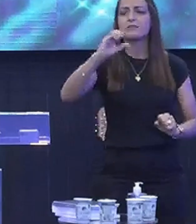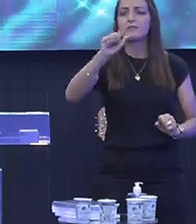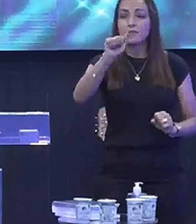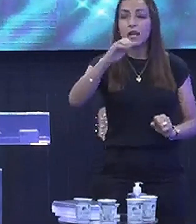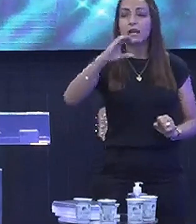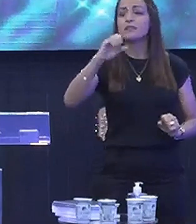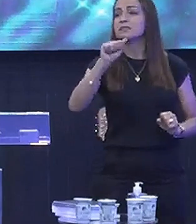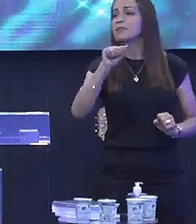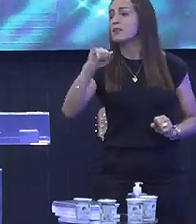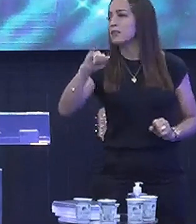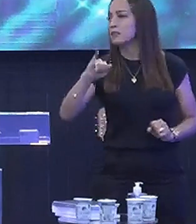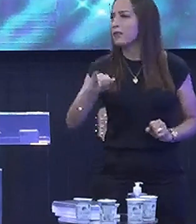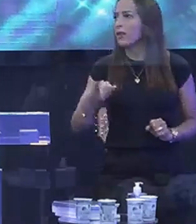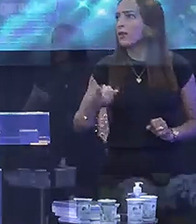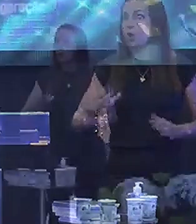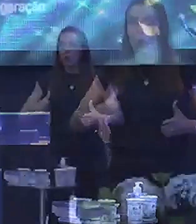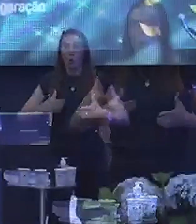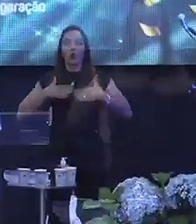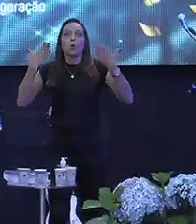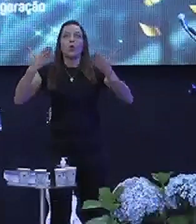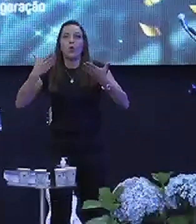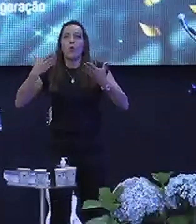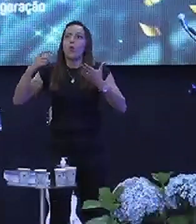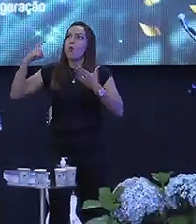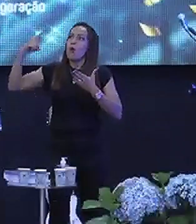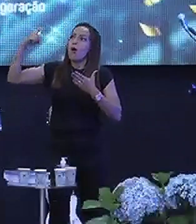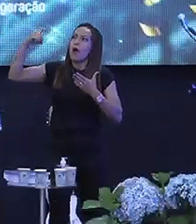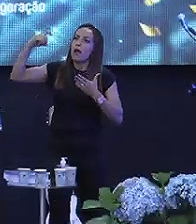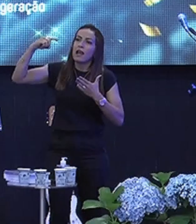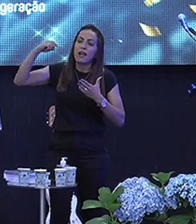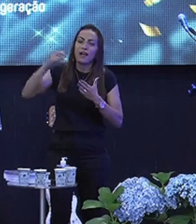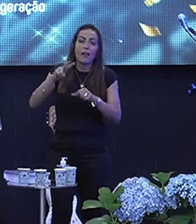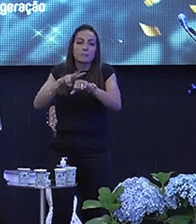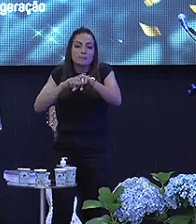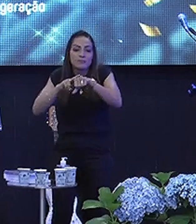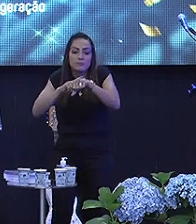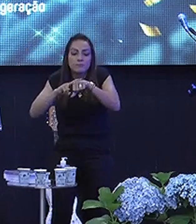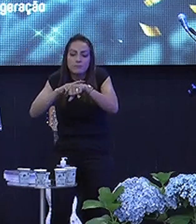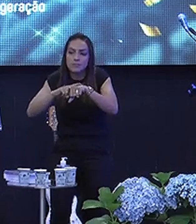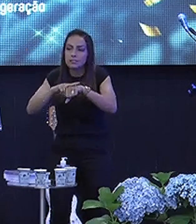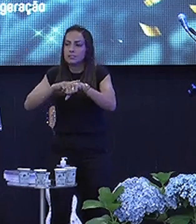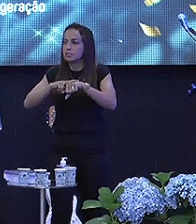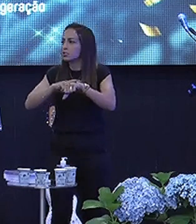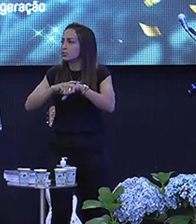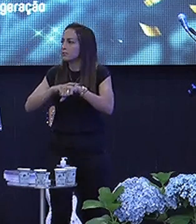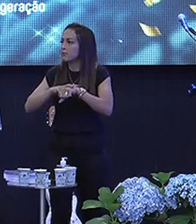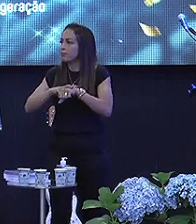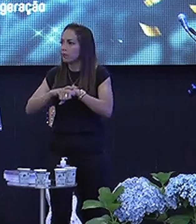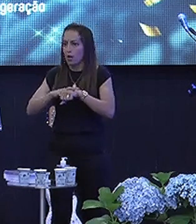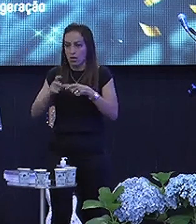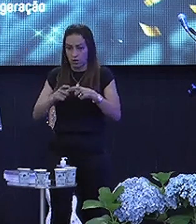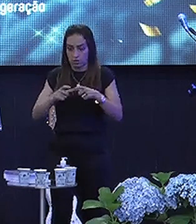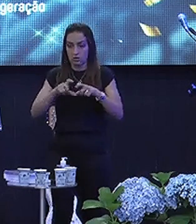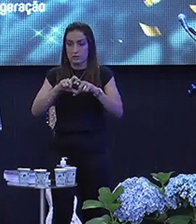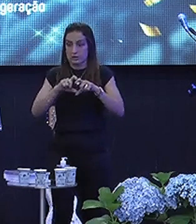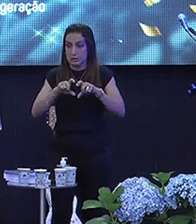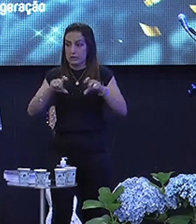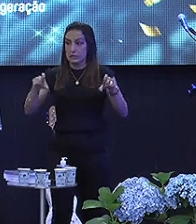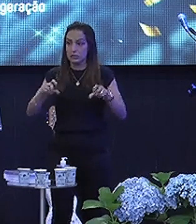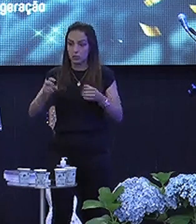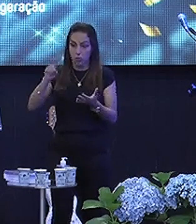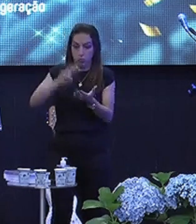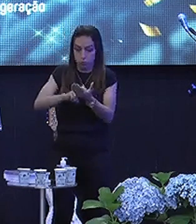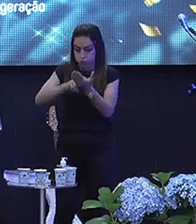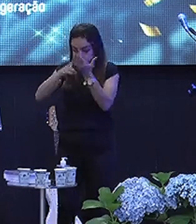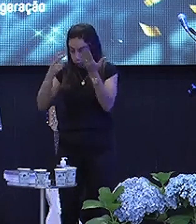repente Uma Uma lagarta Verde Aquelas Grande Caiu na minha